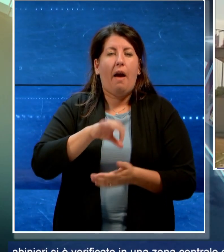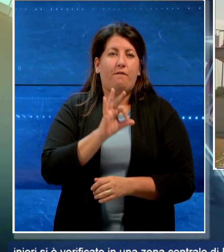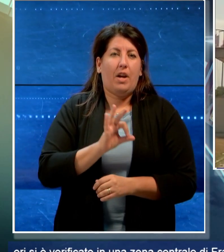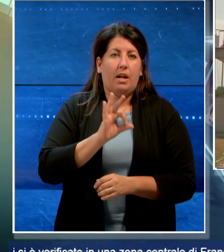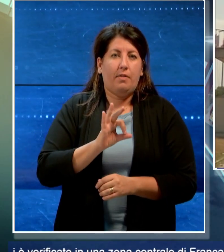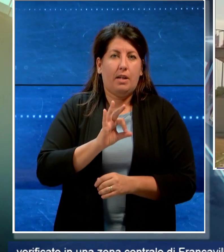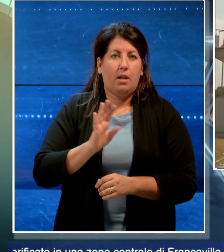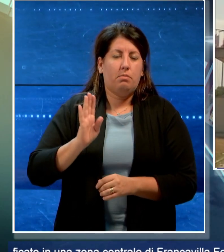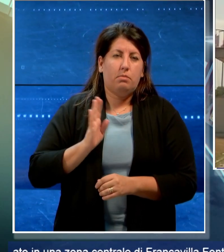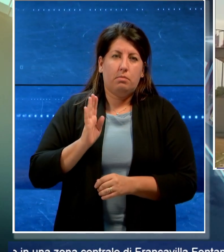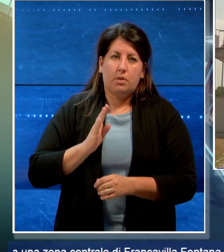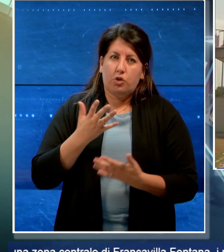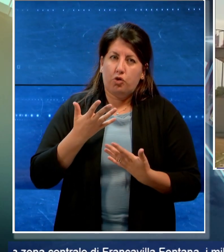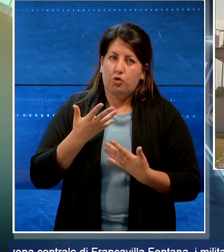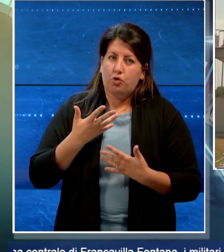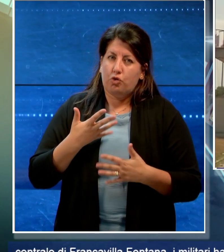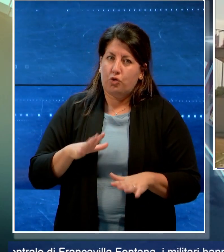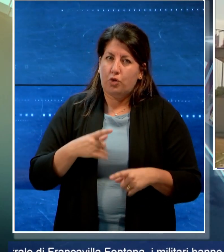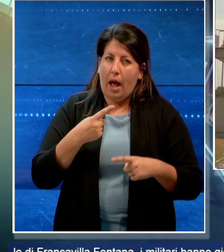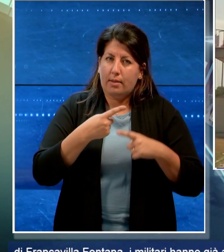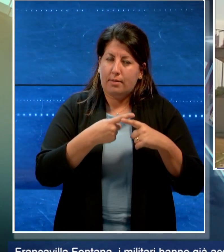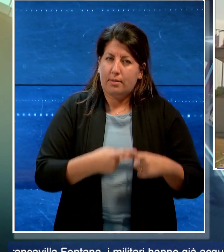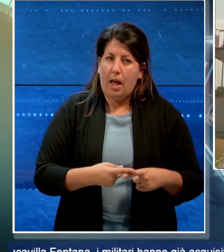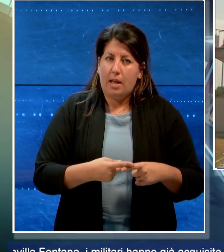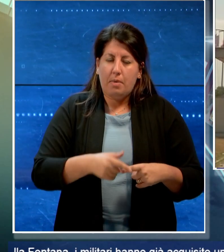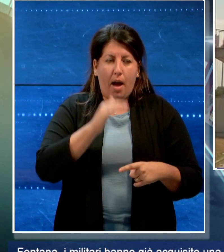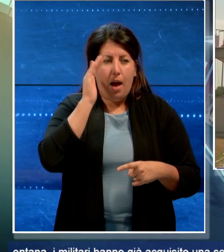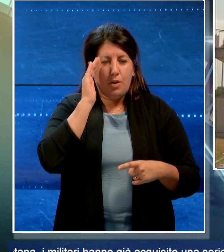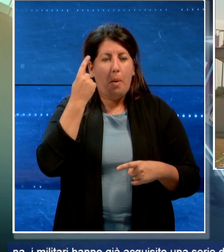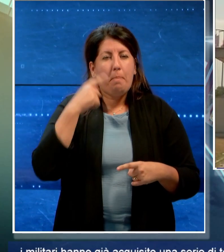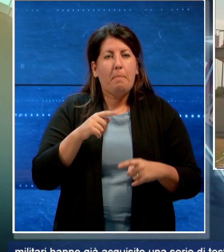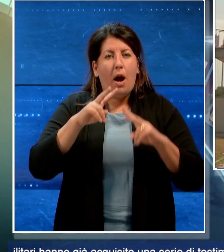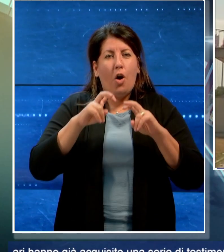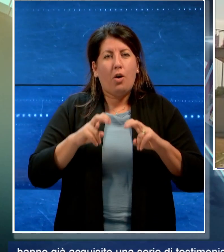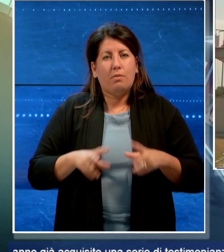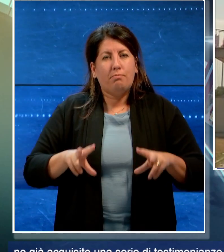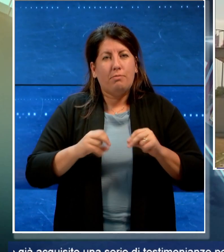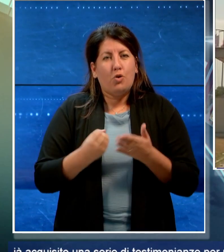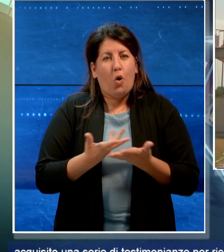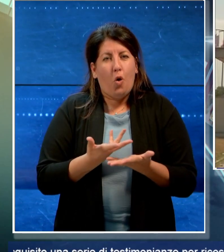militari hanno già acquisito diverse testimonianze per ricostruire l'accaduto.